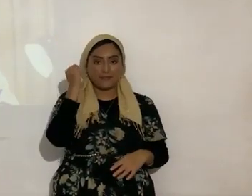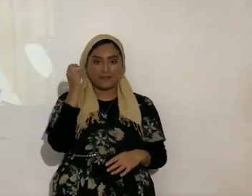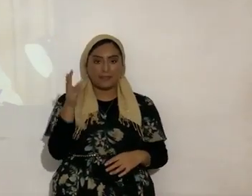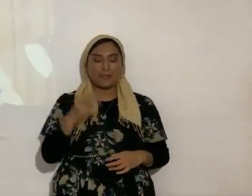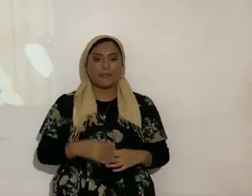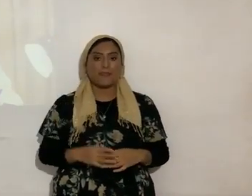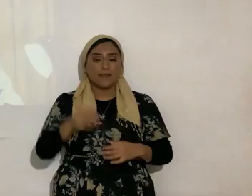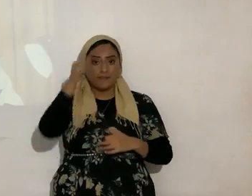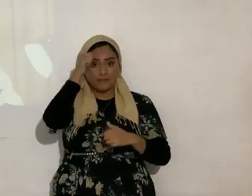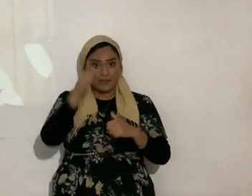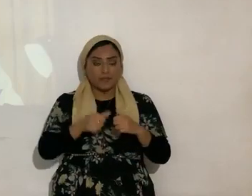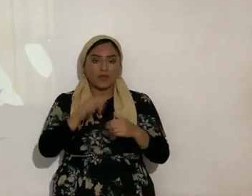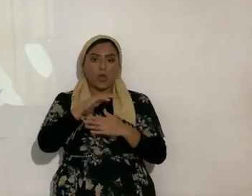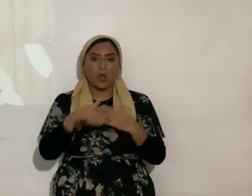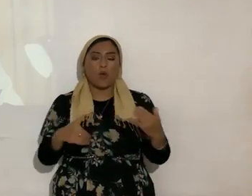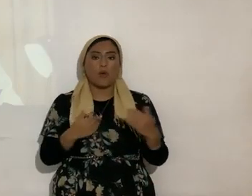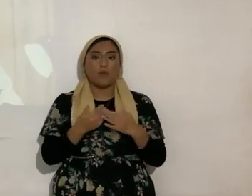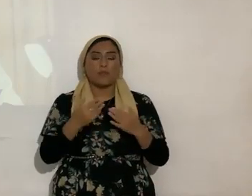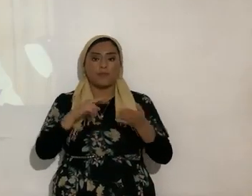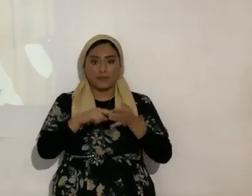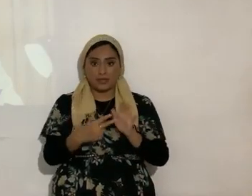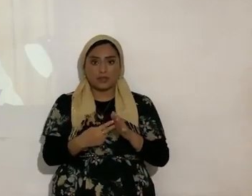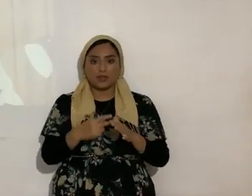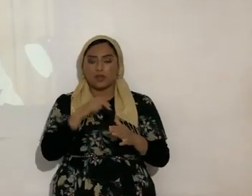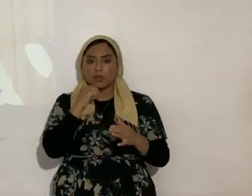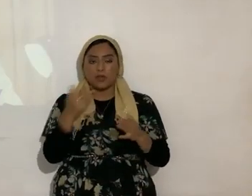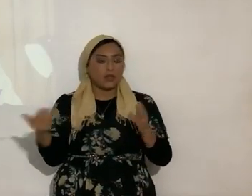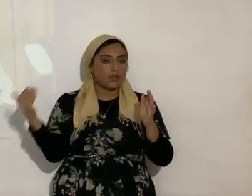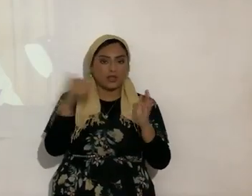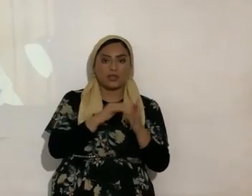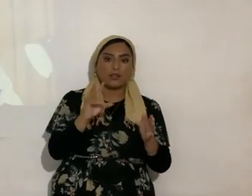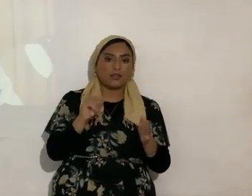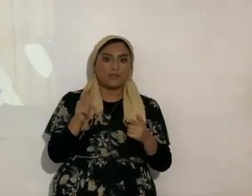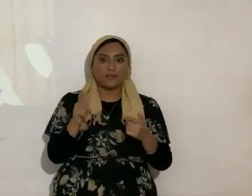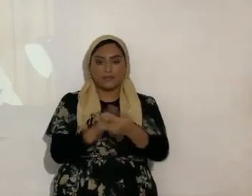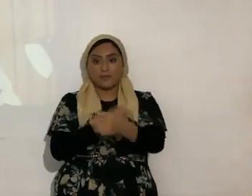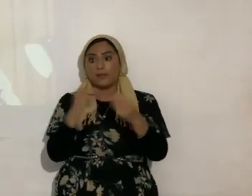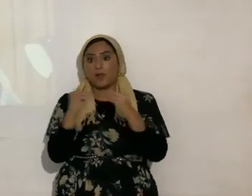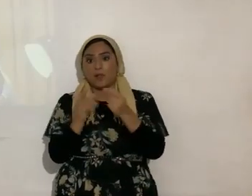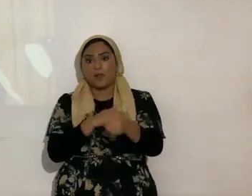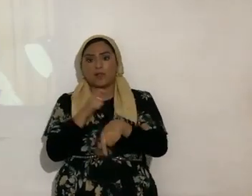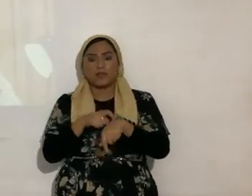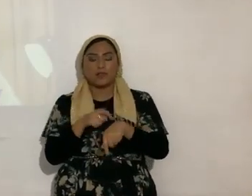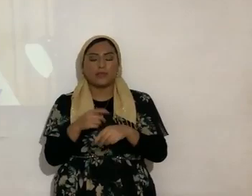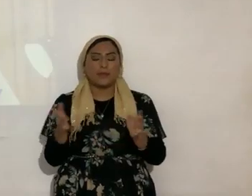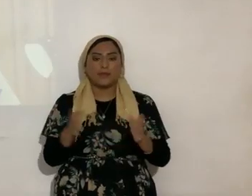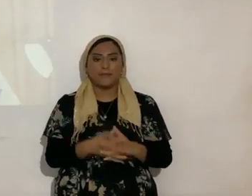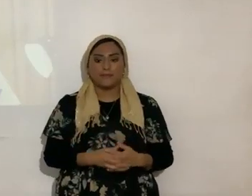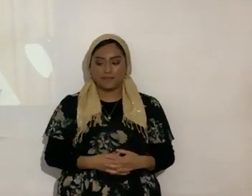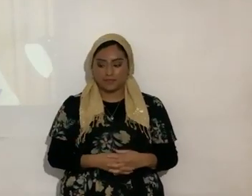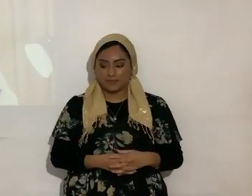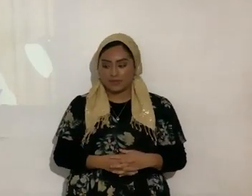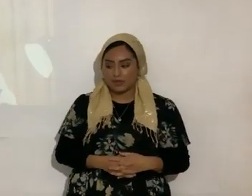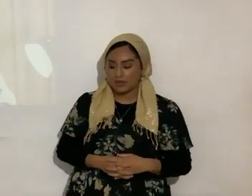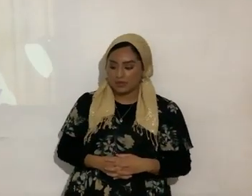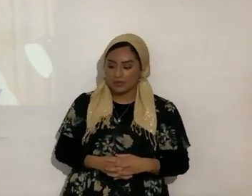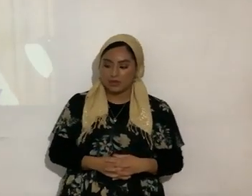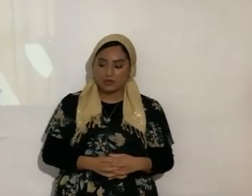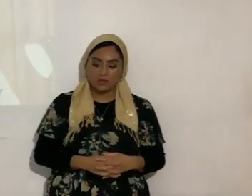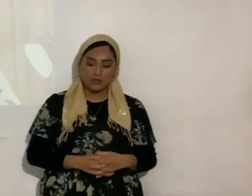recuerda todos estos conceptos no quiero hacer un repaso si no nos vamos a llevar más tiempo bueno el tiempo es lo de menos pero la idea es ya